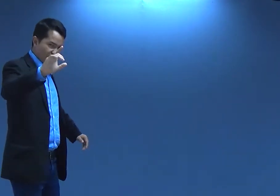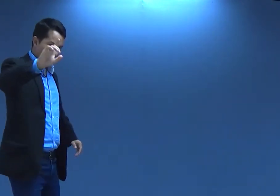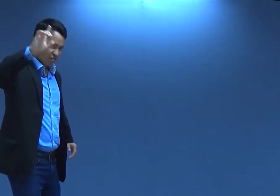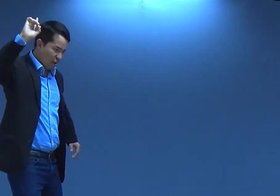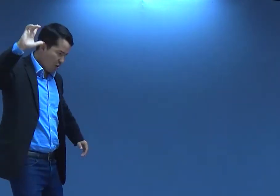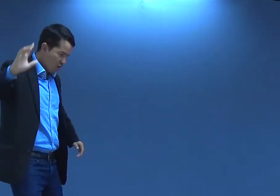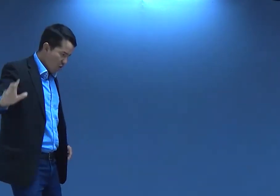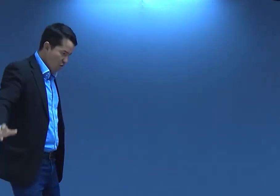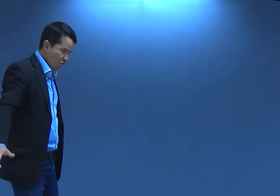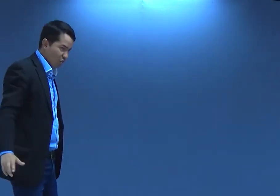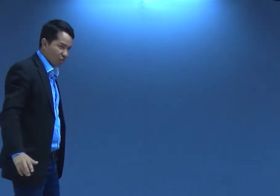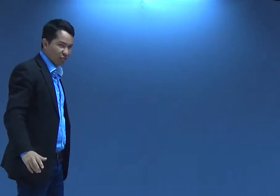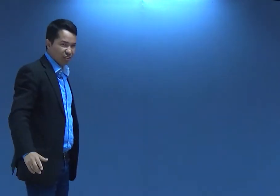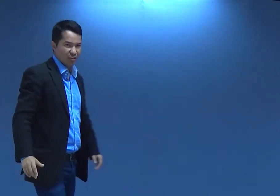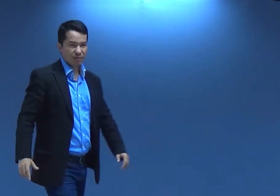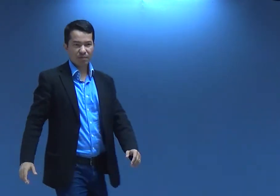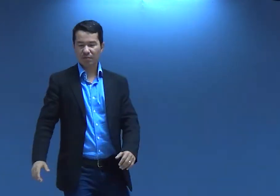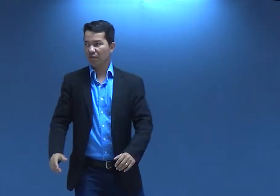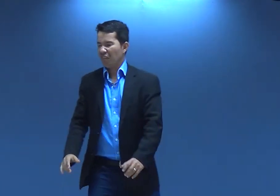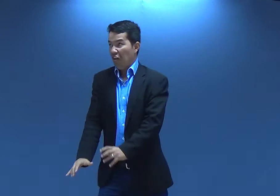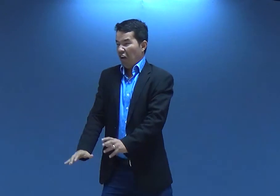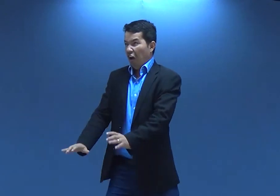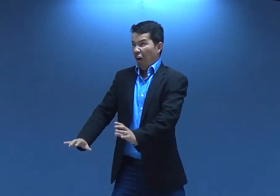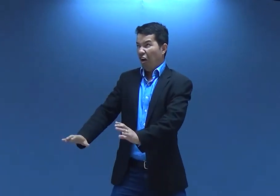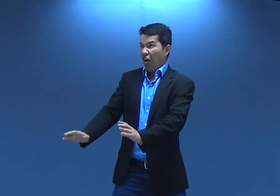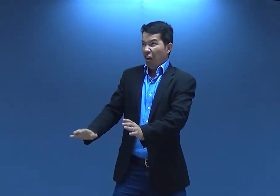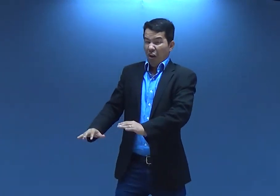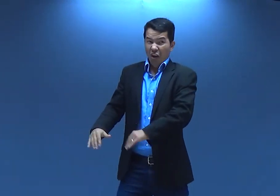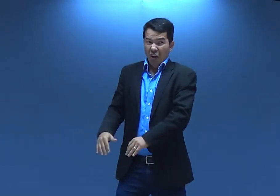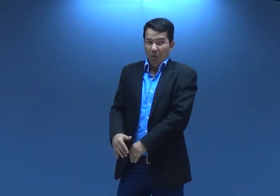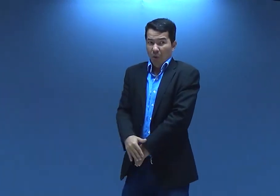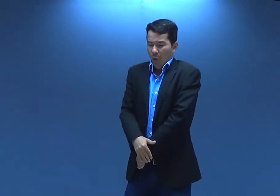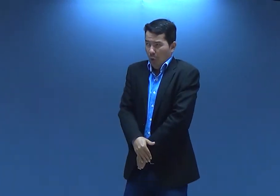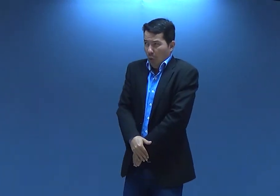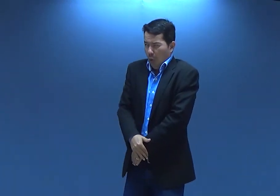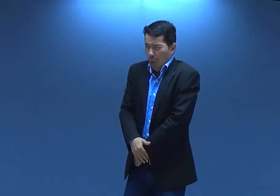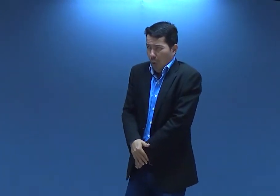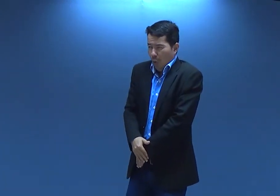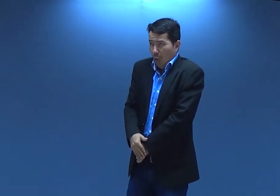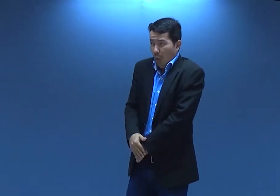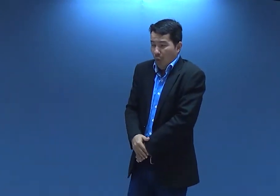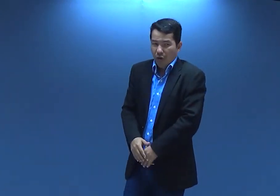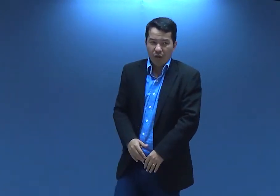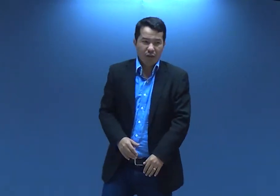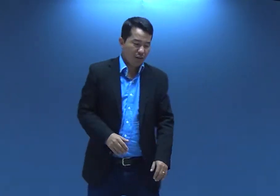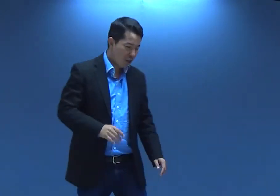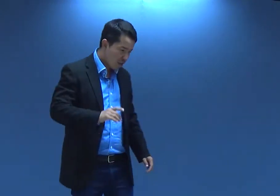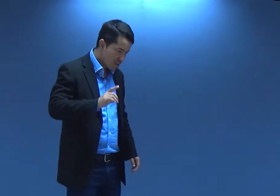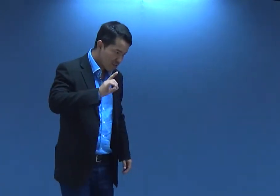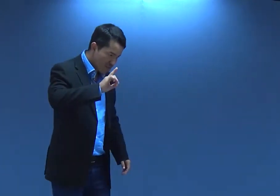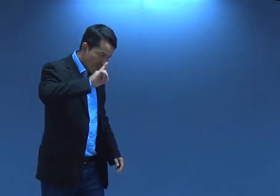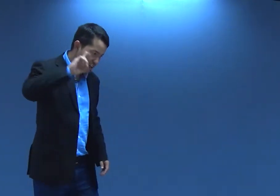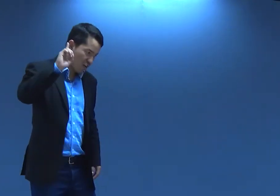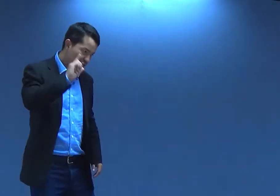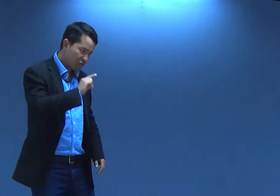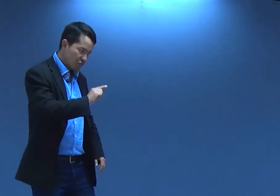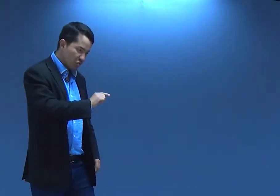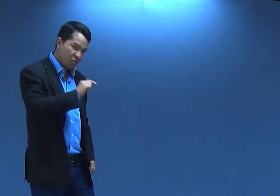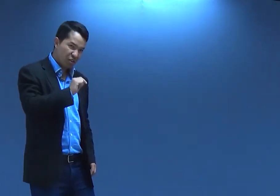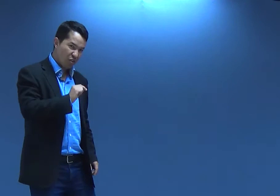E a graça de Deus. ela... Ai, ai, ai... Ai, o que que será que ele vai falar? Deus